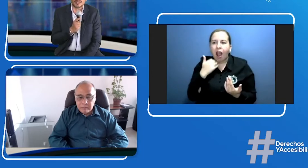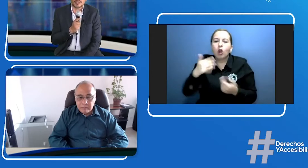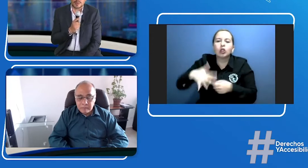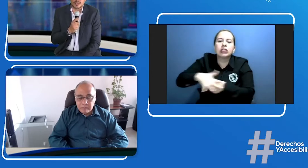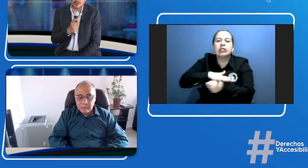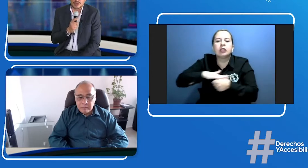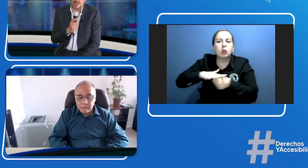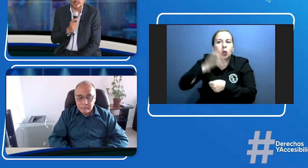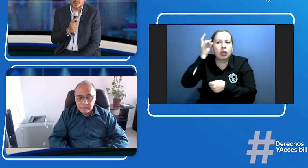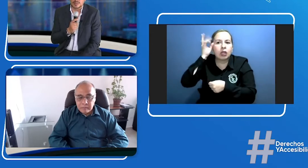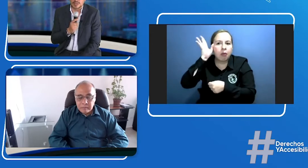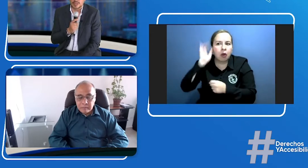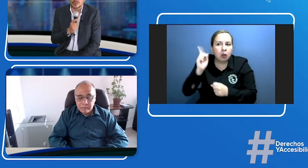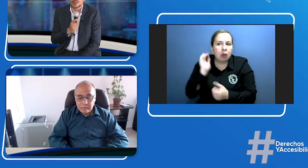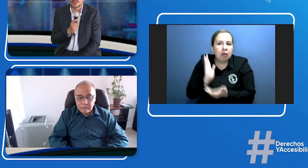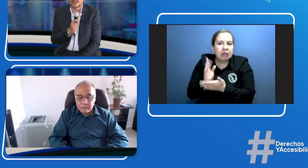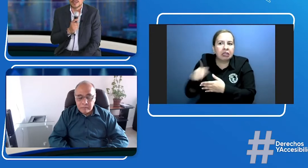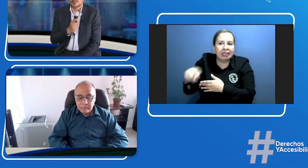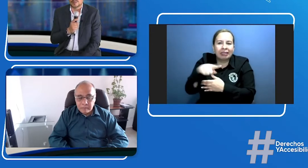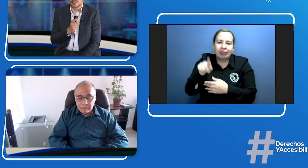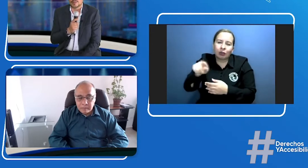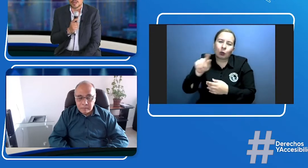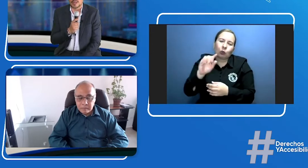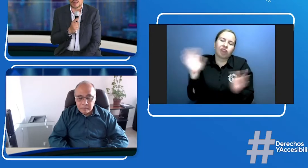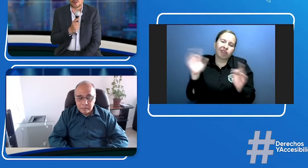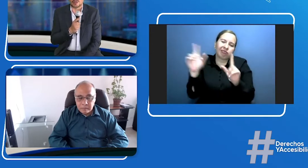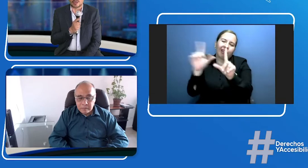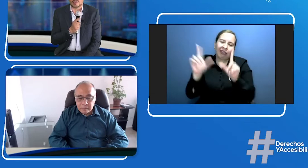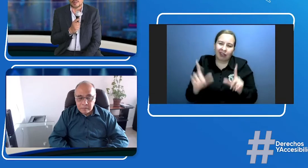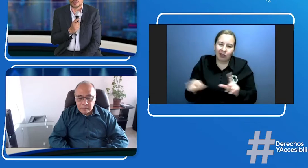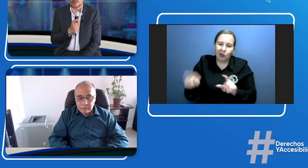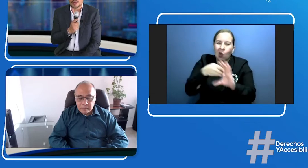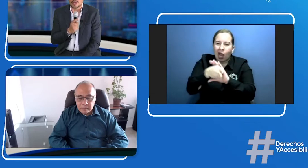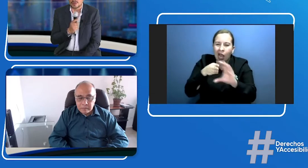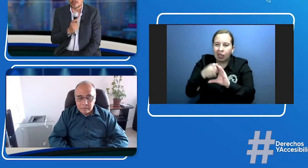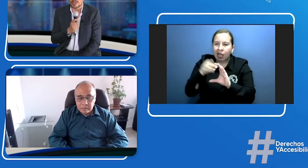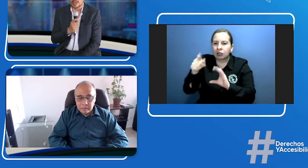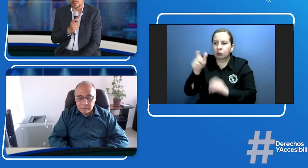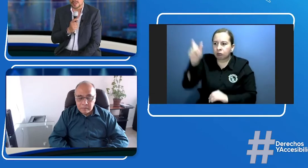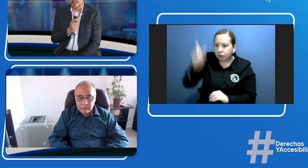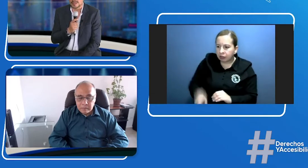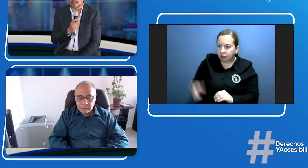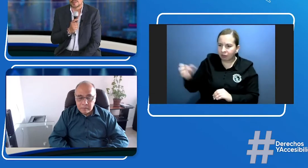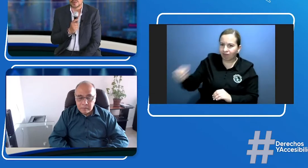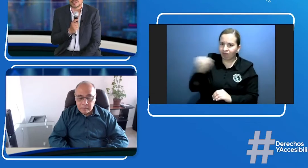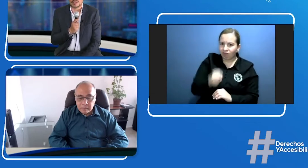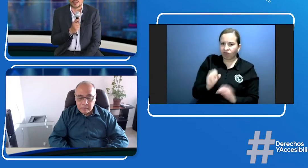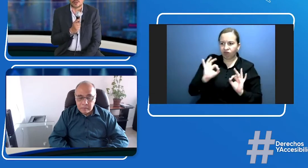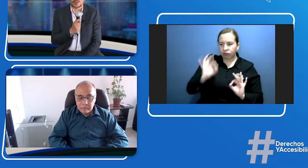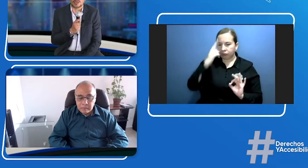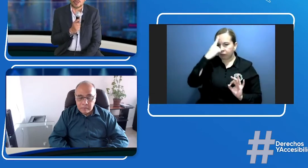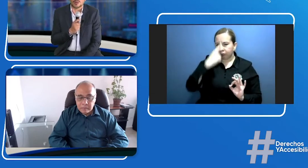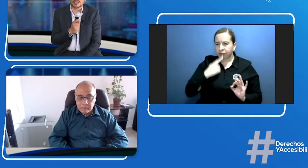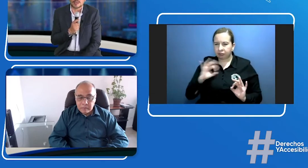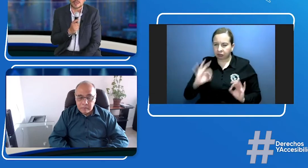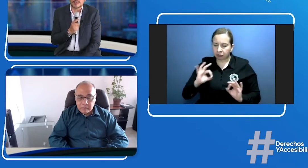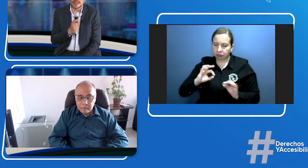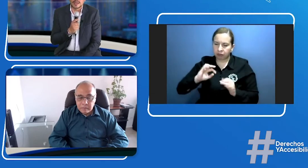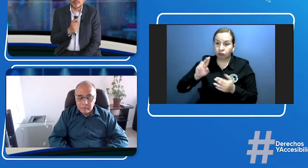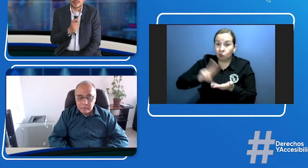para estos canales más pequeños pues el contratar una persona idónea que pueda hacer esa traducción en lengua de señas pues es